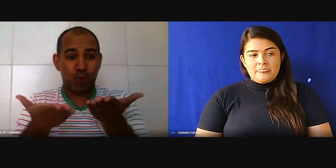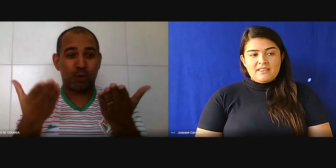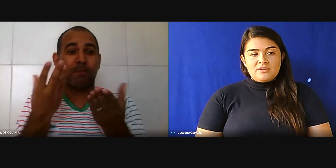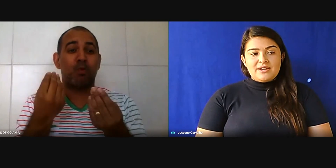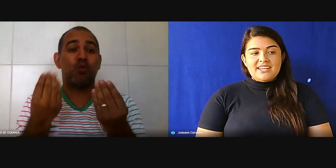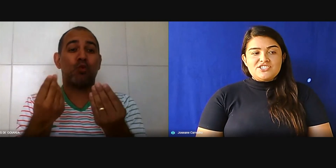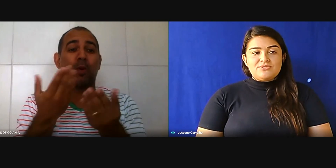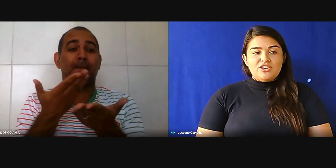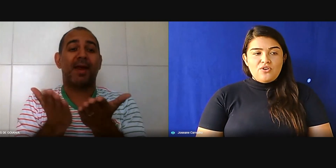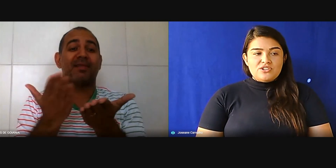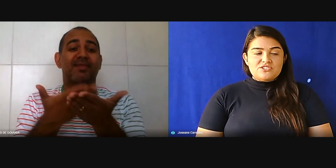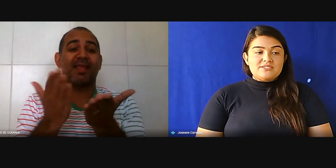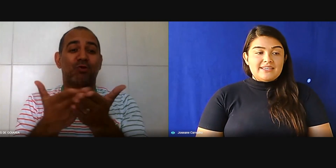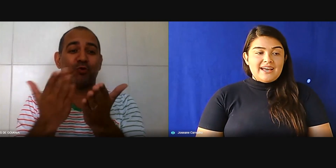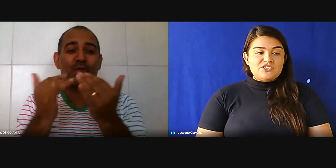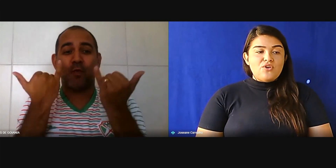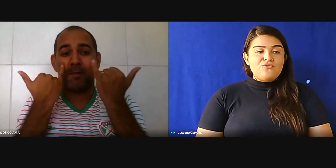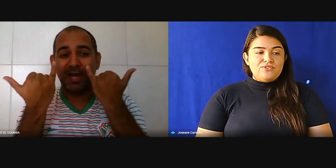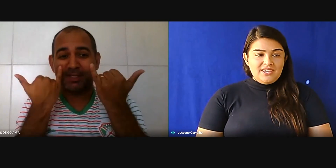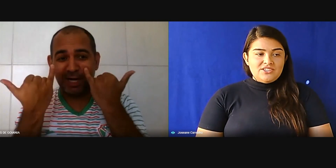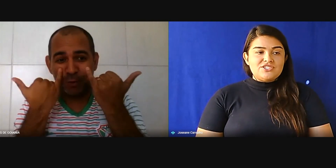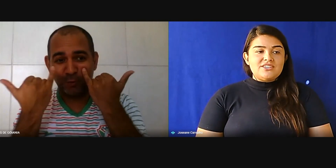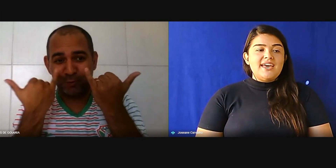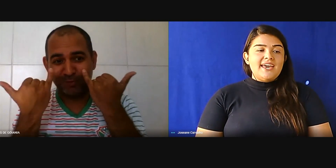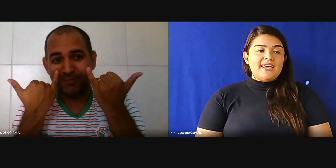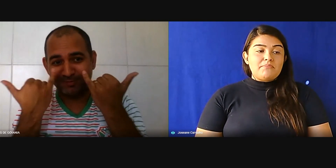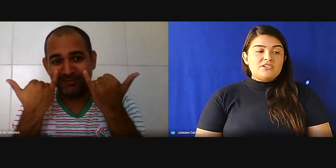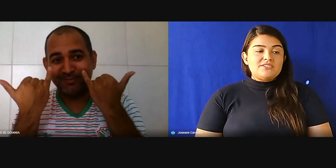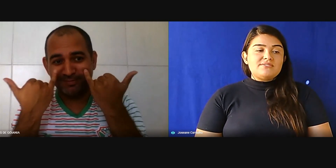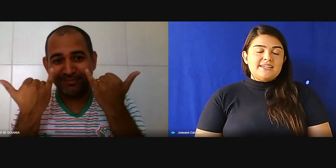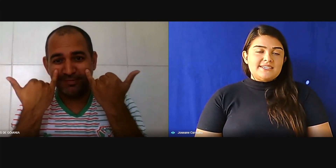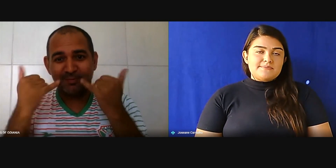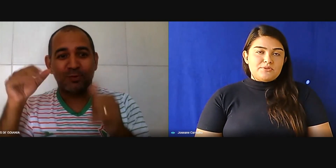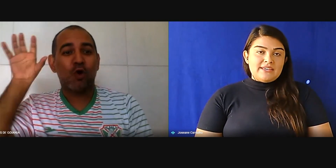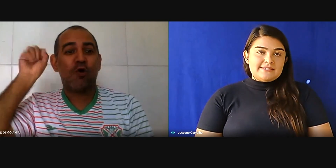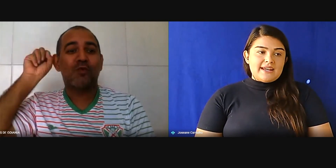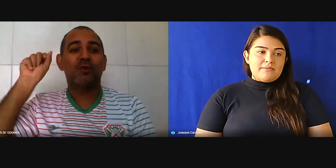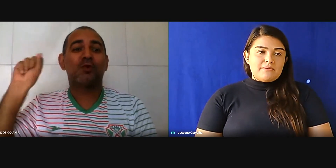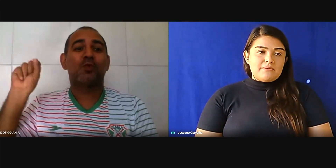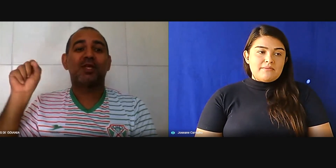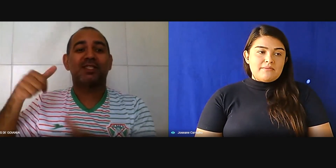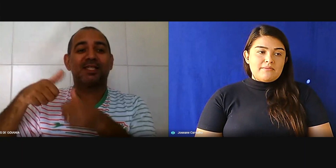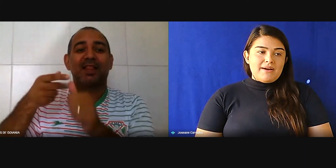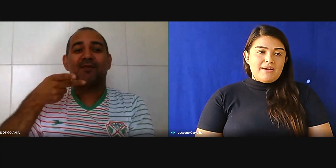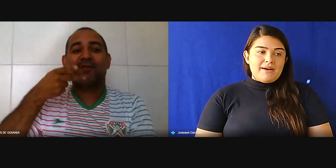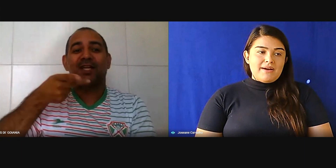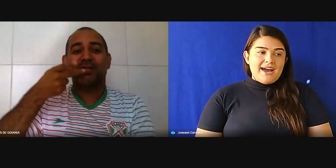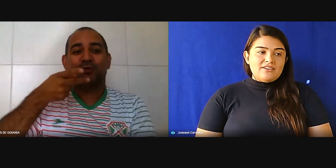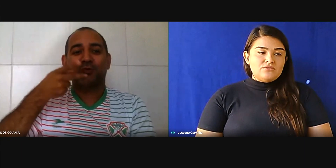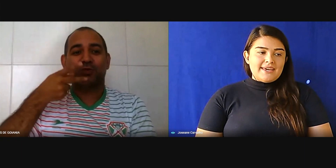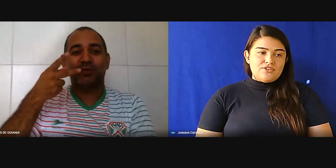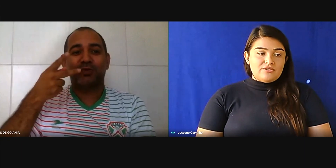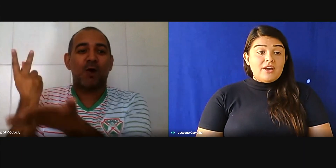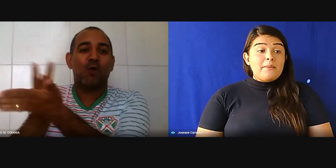Então, acredito que hoje a sociedade ouvinte, ela pode estar auxiliando esse trabalho, tornando mais acessível,